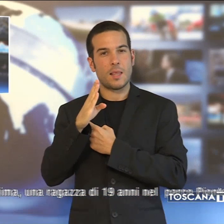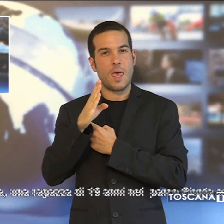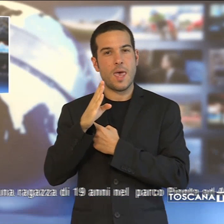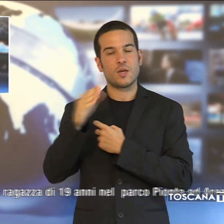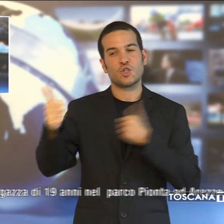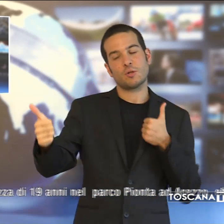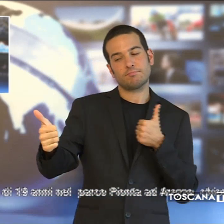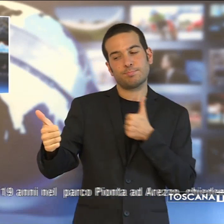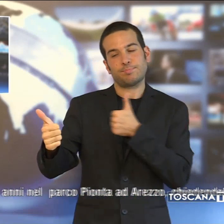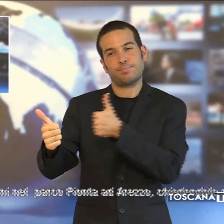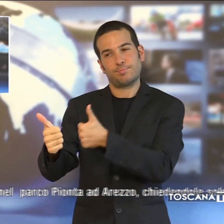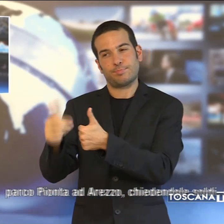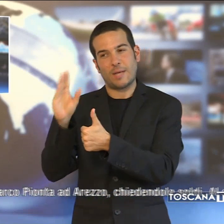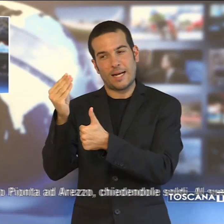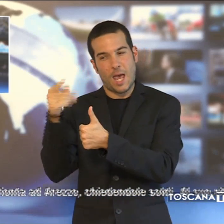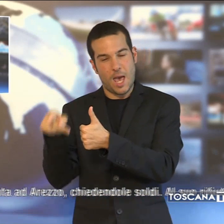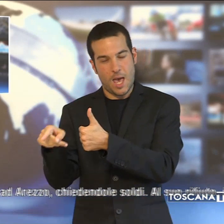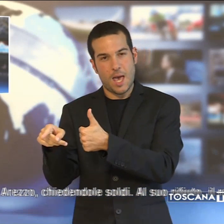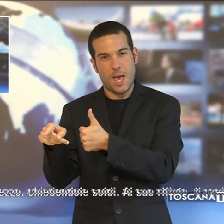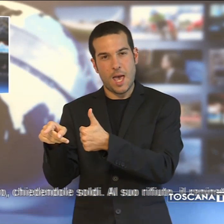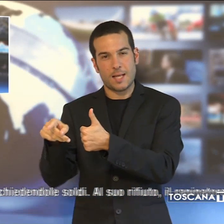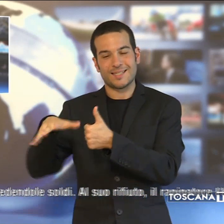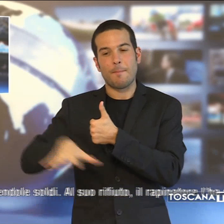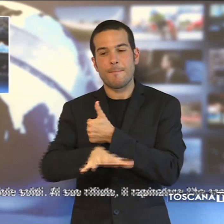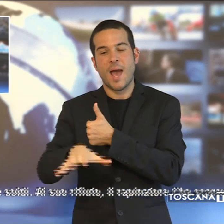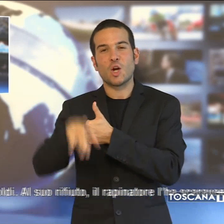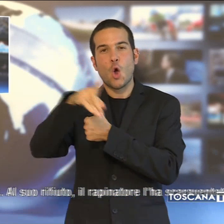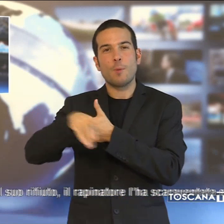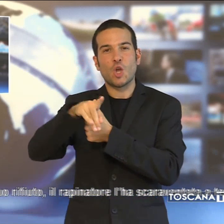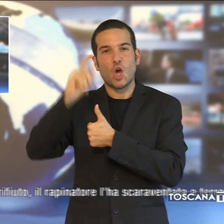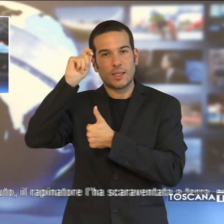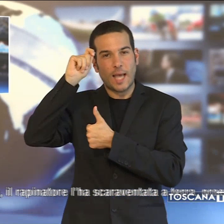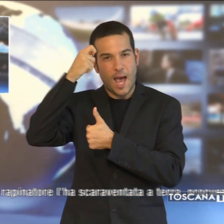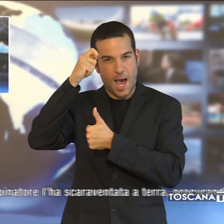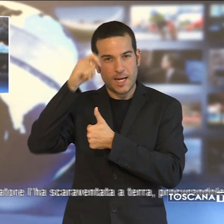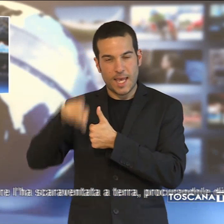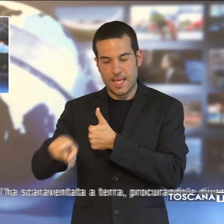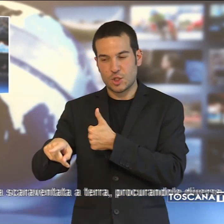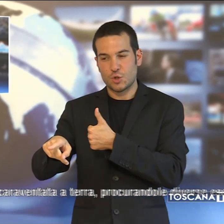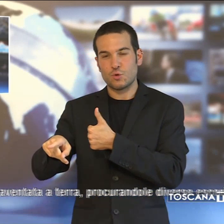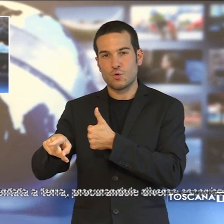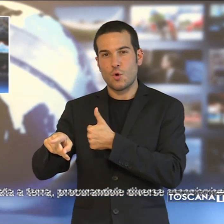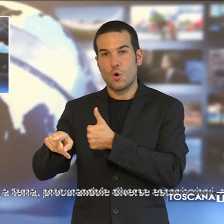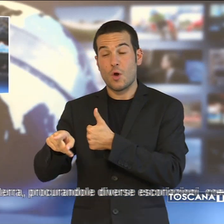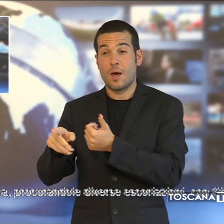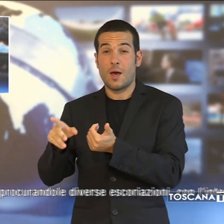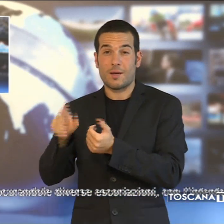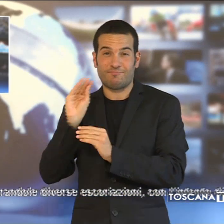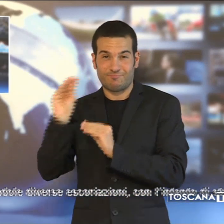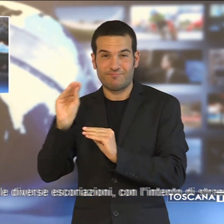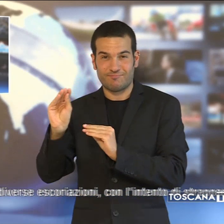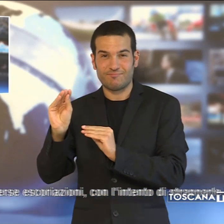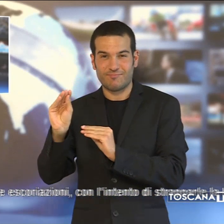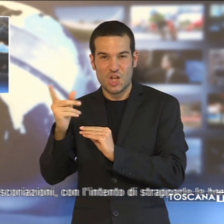la vittima, una ragazza di 19 anni, nel parco Pionta ad Arezzo chiedendole soldi. Al suo rifiuto il